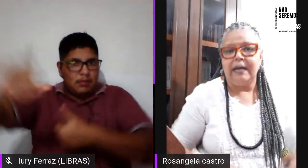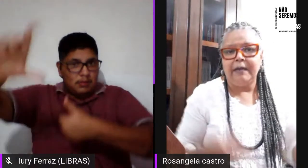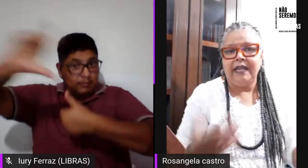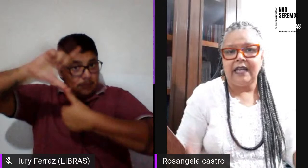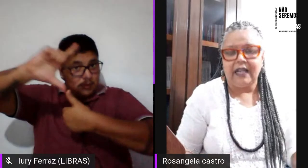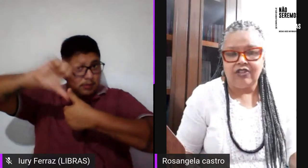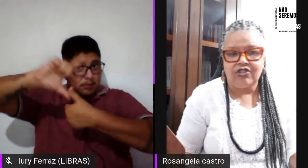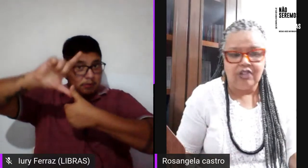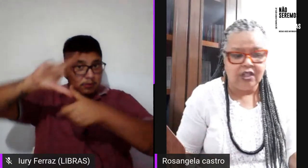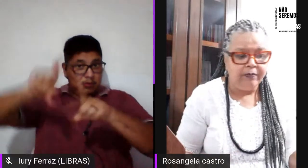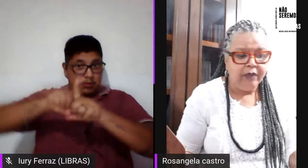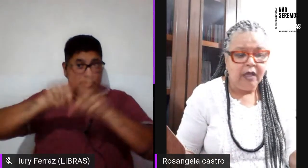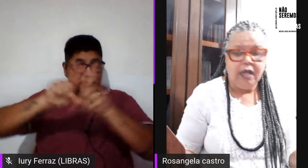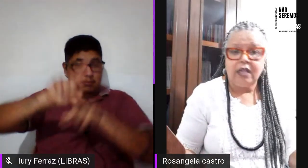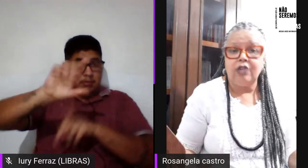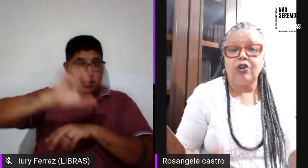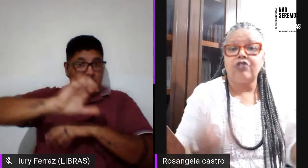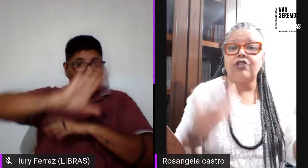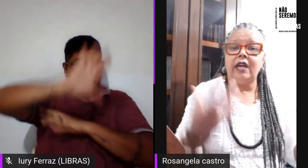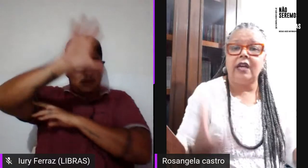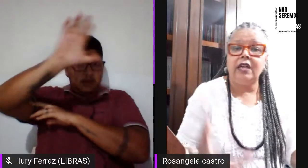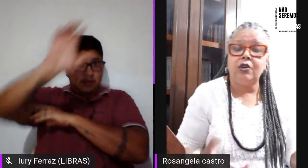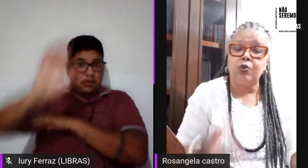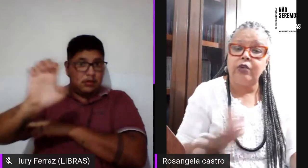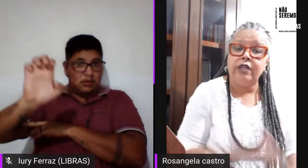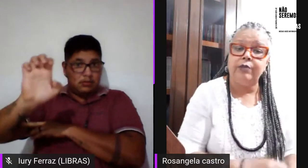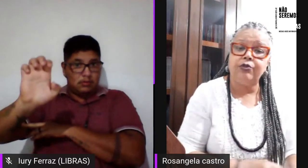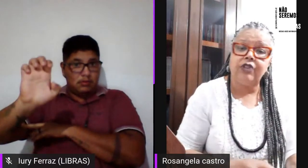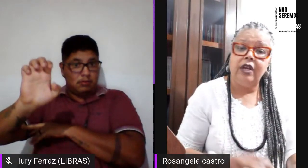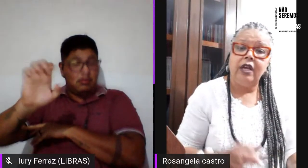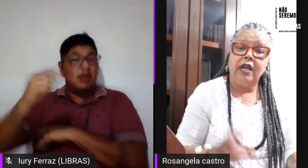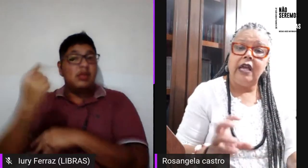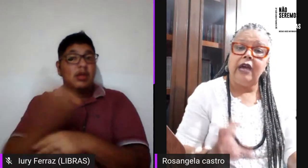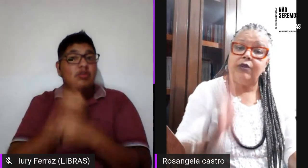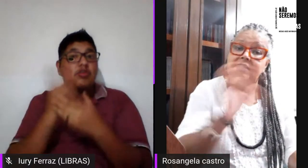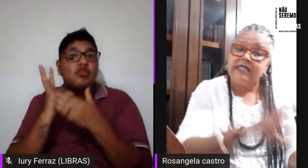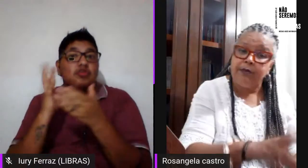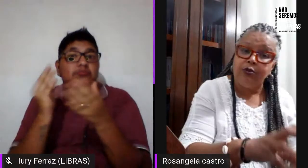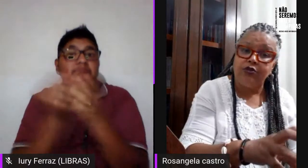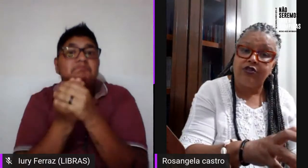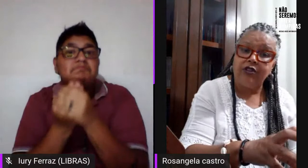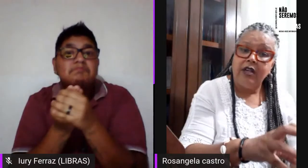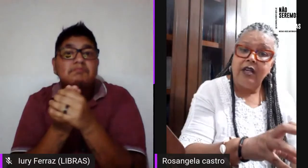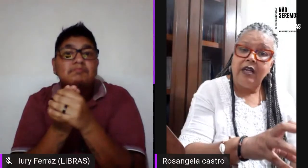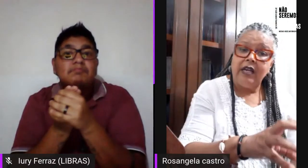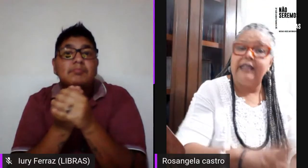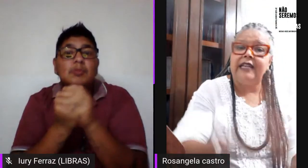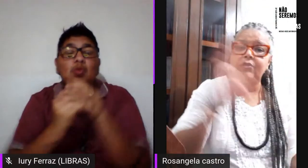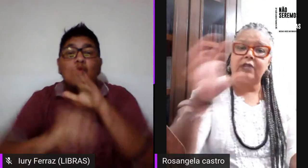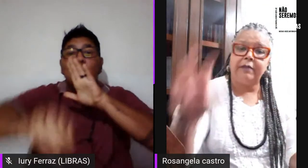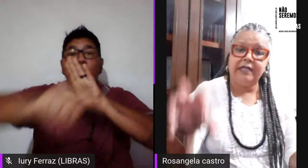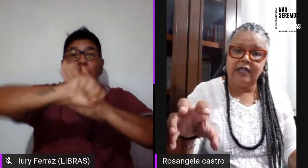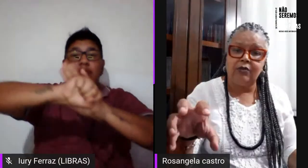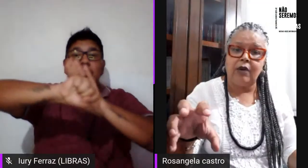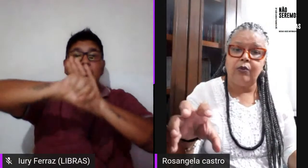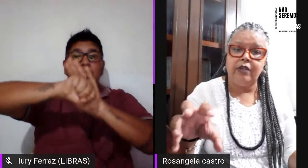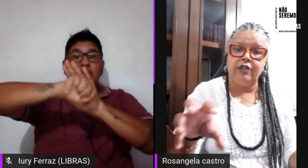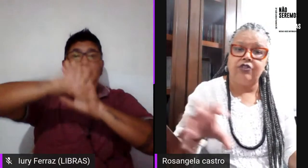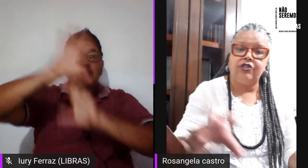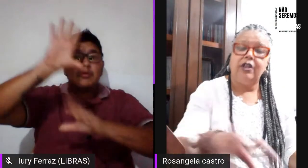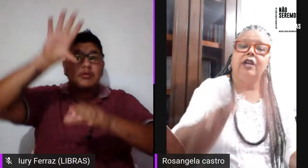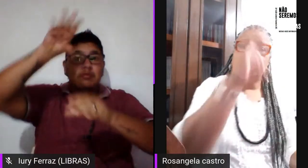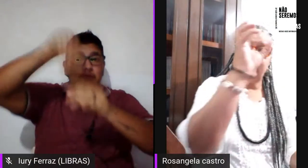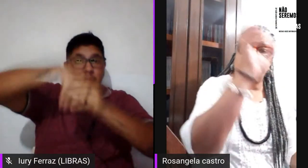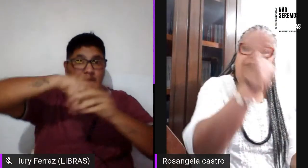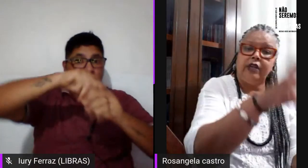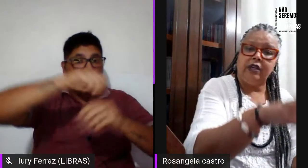da América Latina que nós incluímos é os símbolos é dentro da bandeira do arco